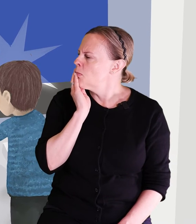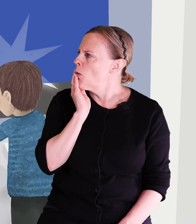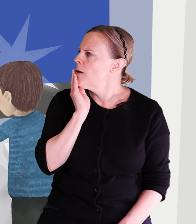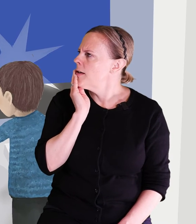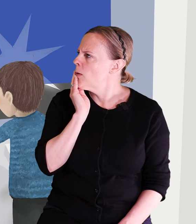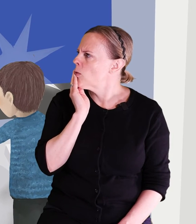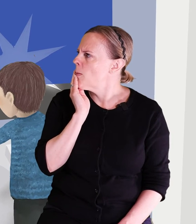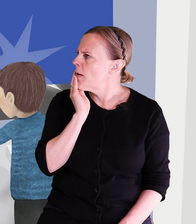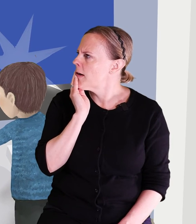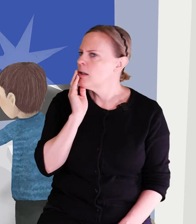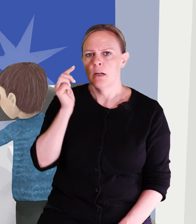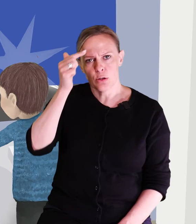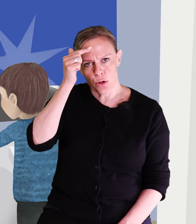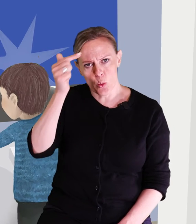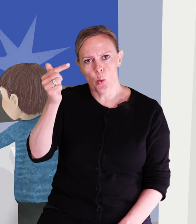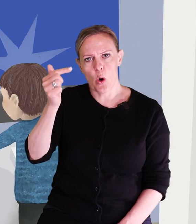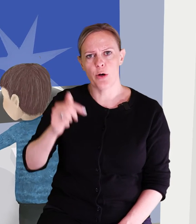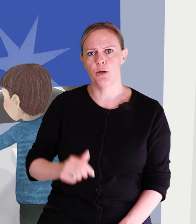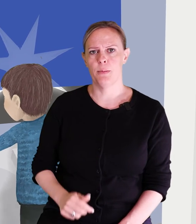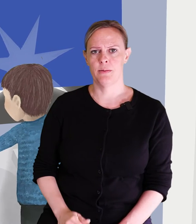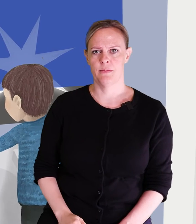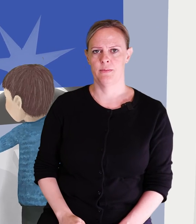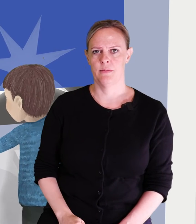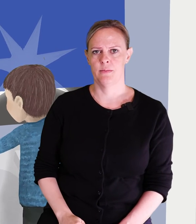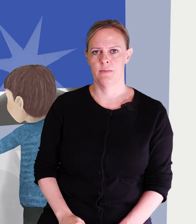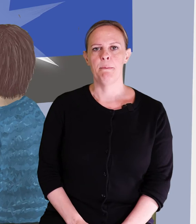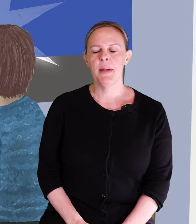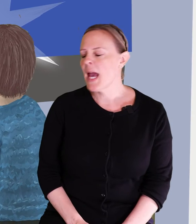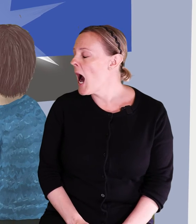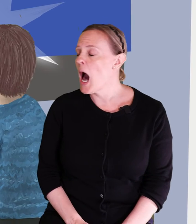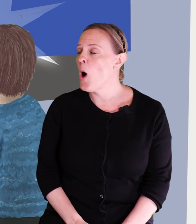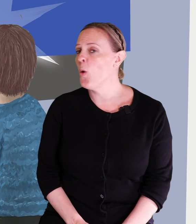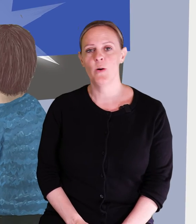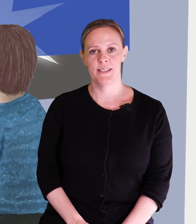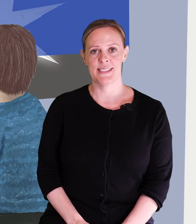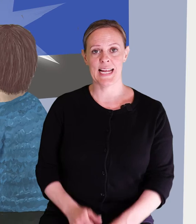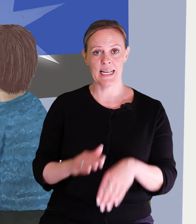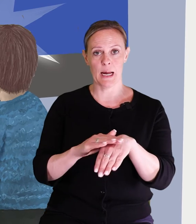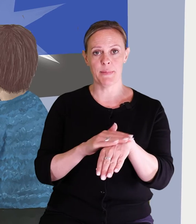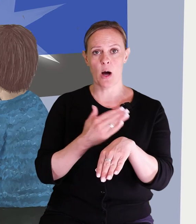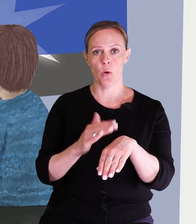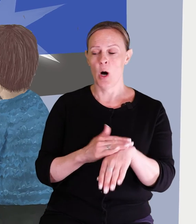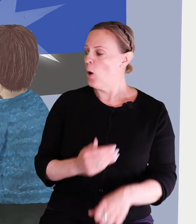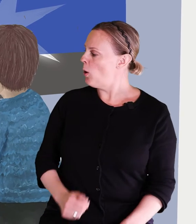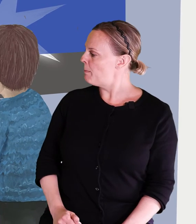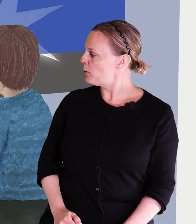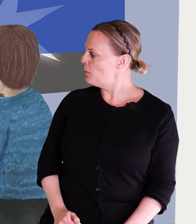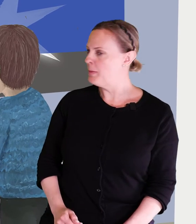Månne hon kommer att tro honom. Miao! Säger lilla Miao. Och hoppar upp